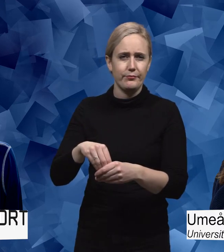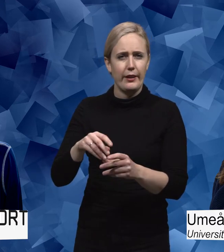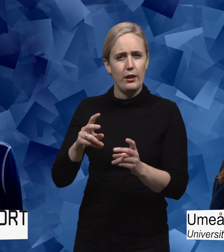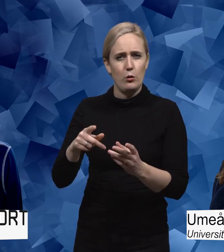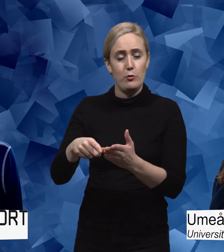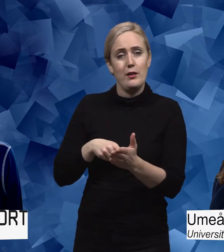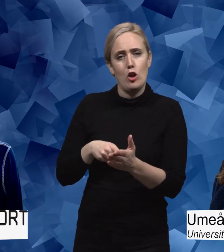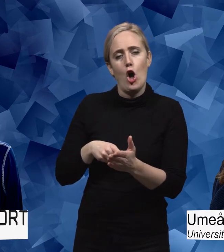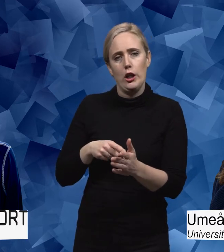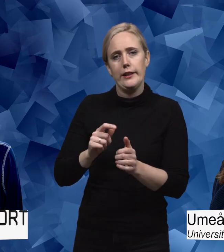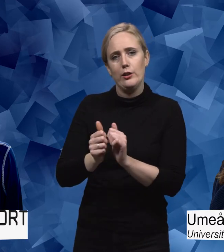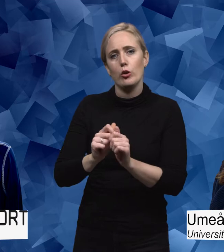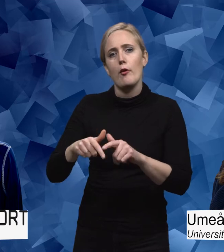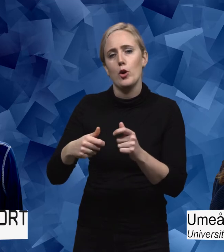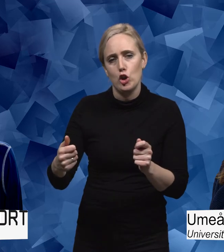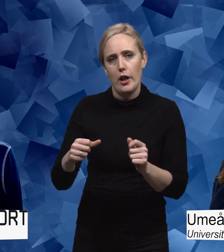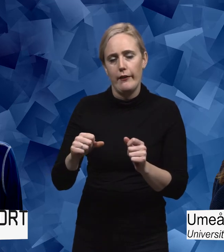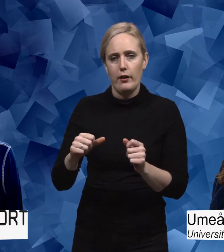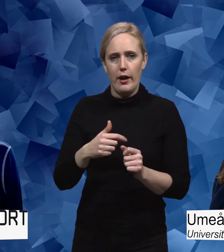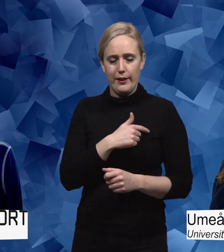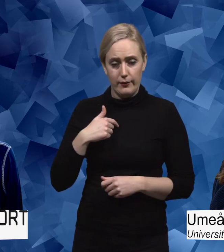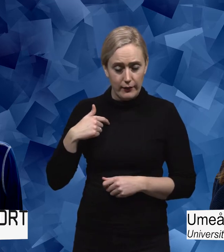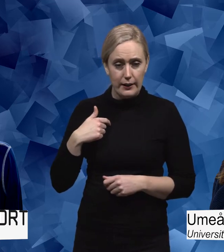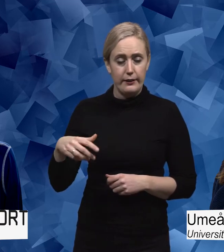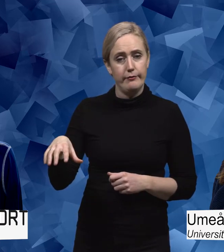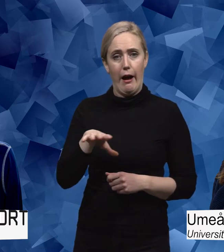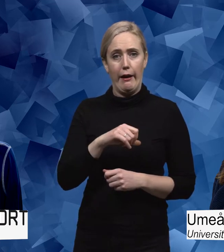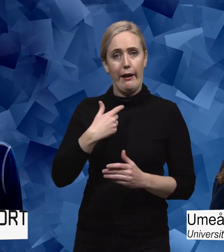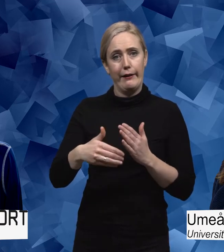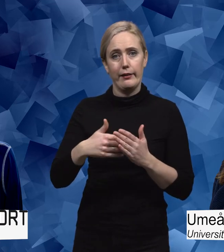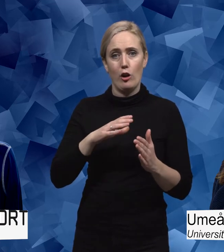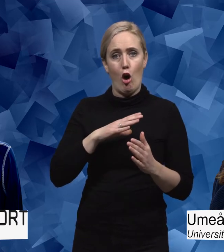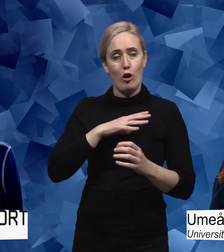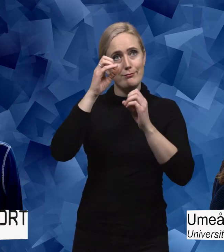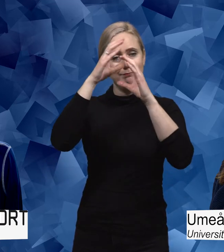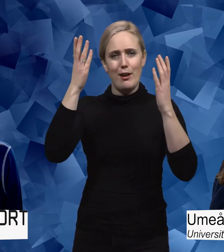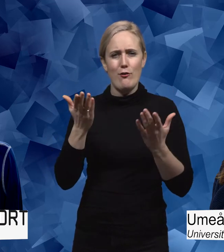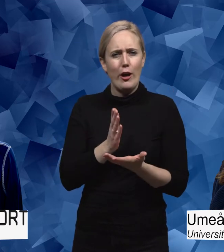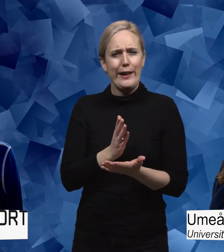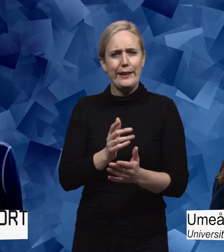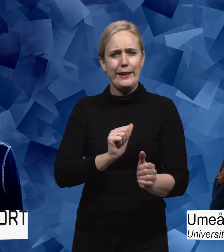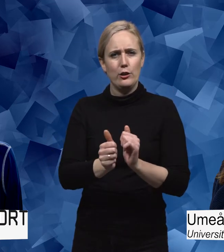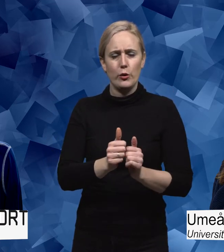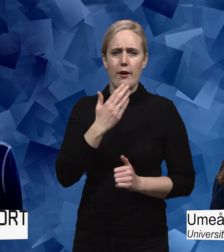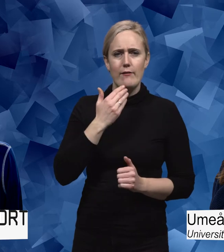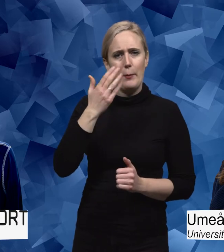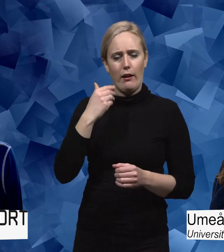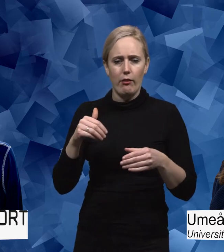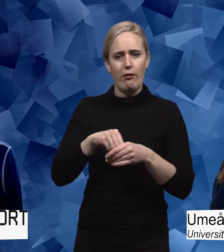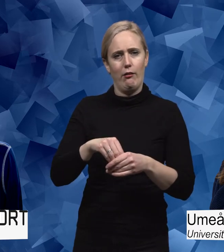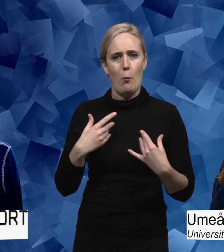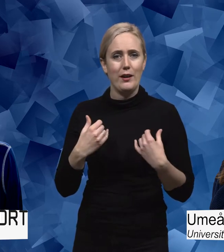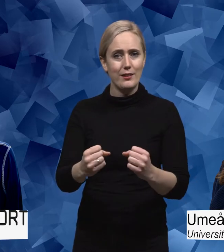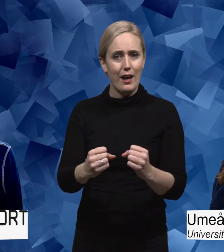specialidrottsförbunden. Att vi alla bär på föreställningen vad riktig idrott är, riktig idrott ska vara och vem som också